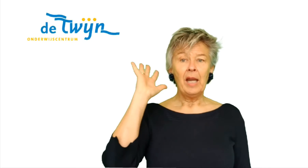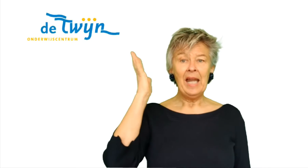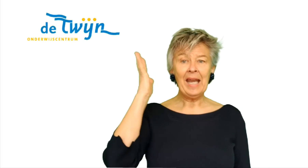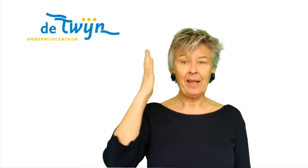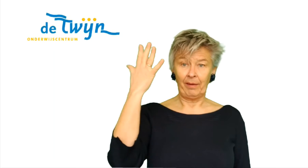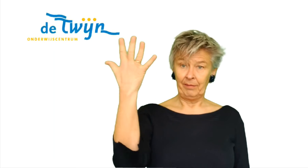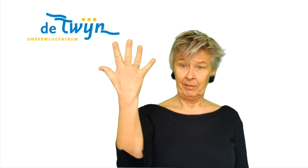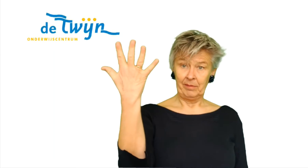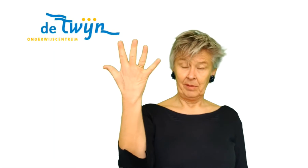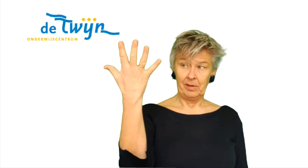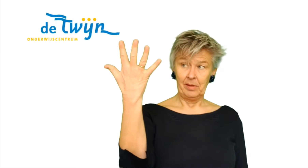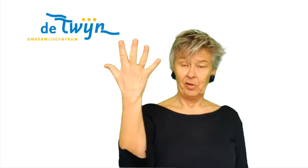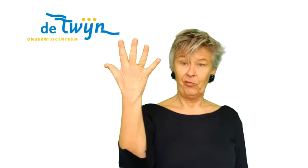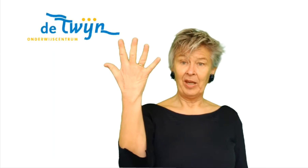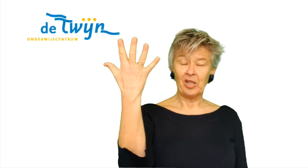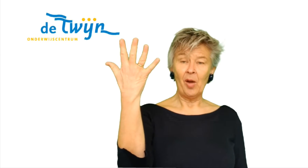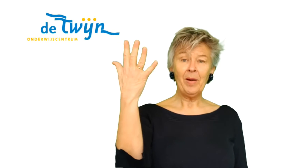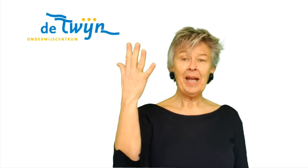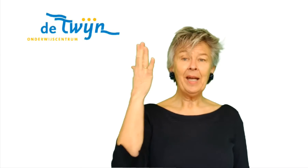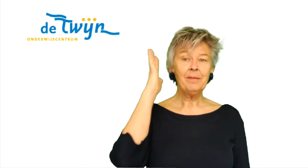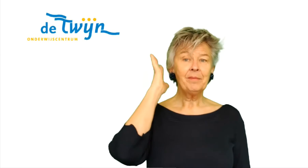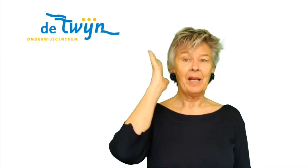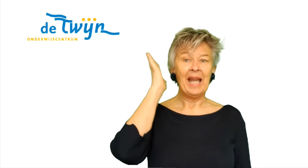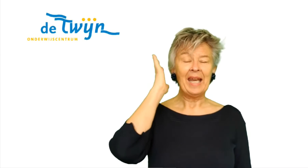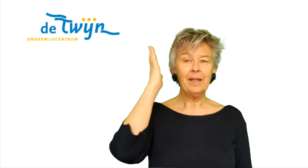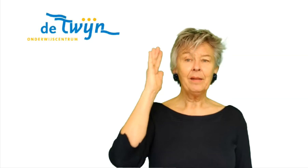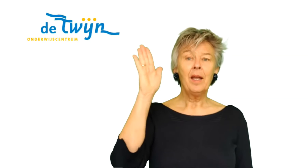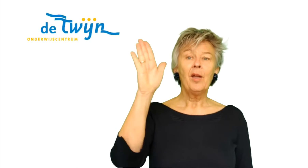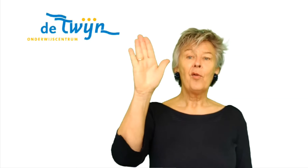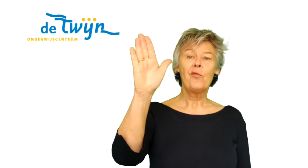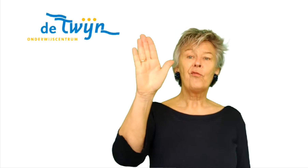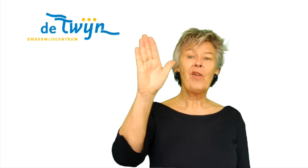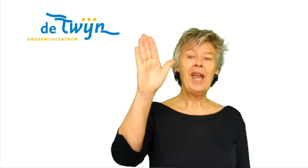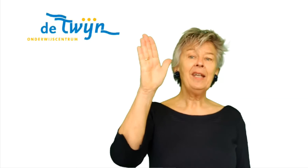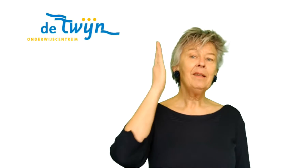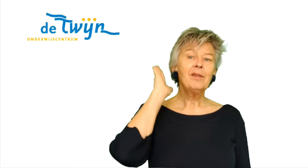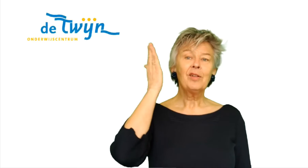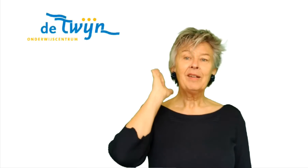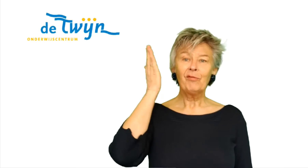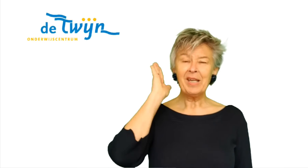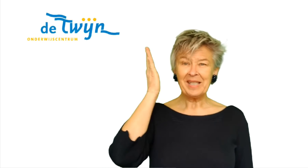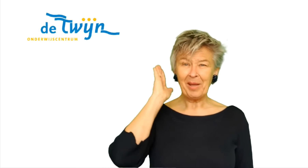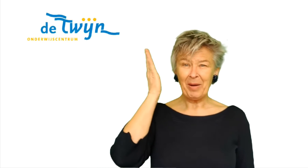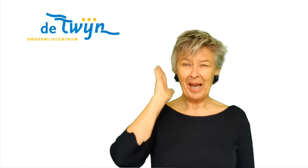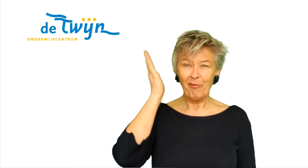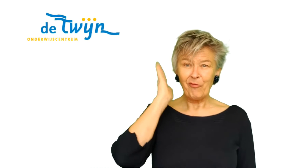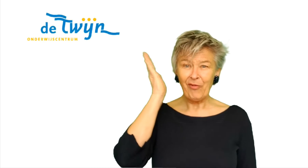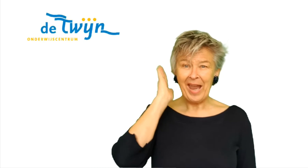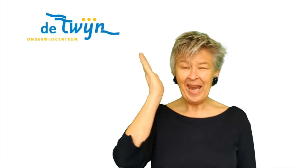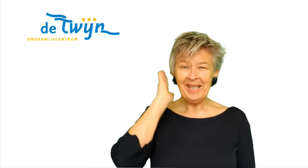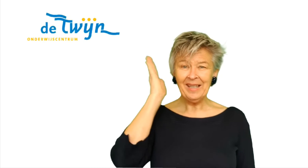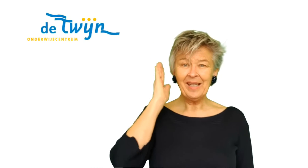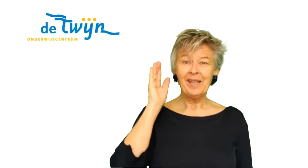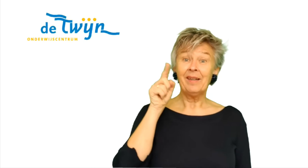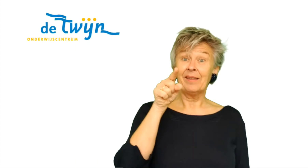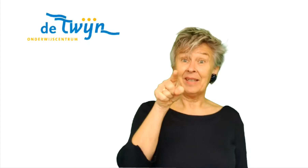Lekker. Dus de vingers uit elkaar. Lekker. Fijn. Vingers tegen elkaar. Fijn dat